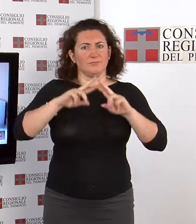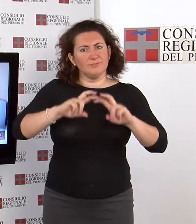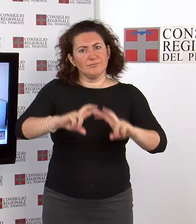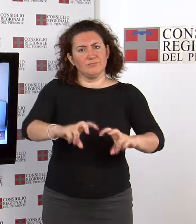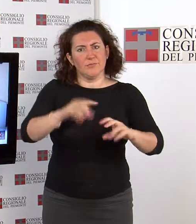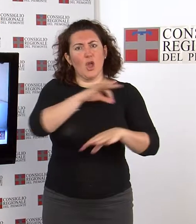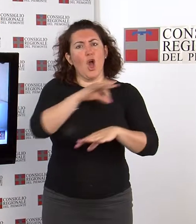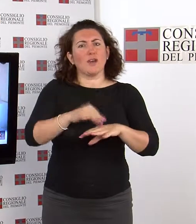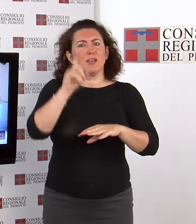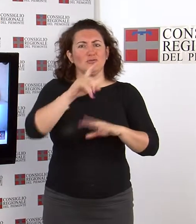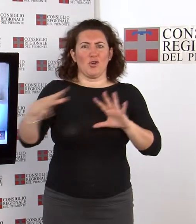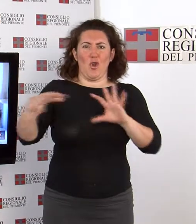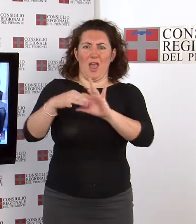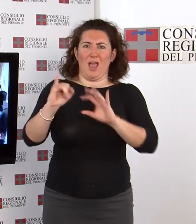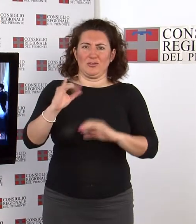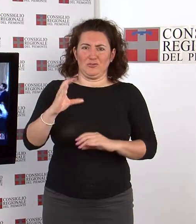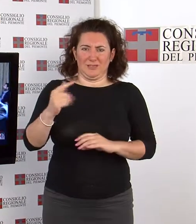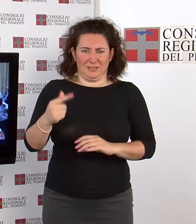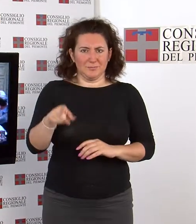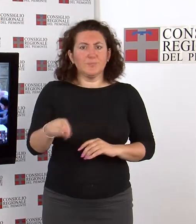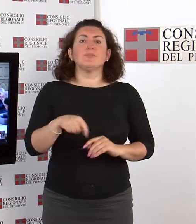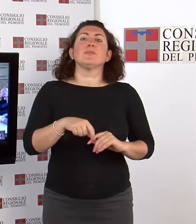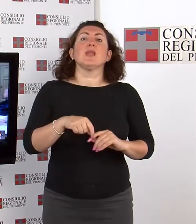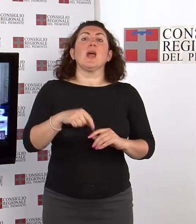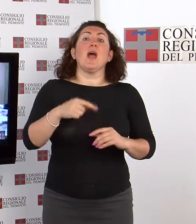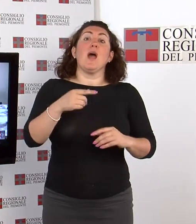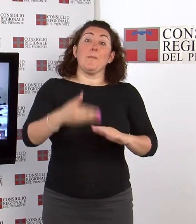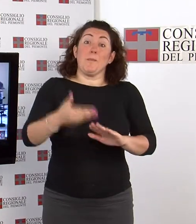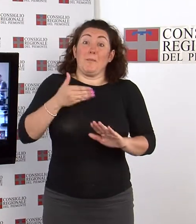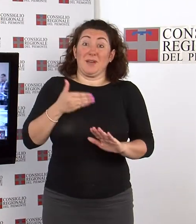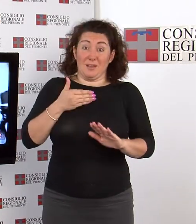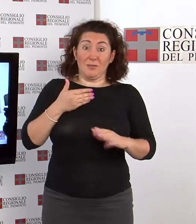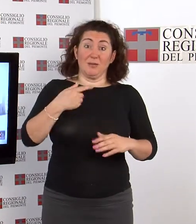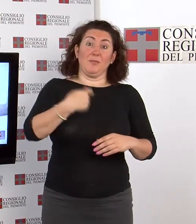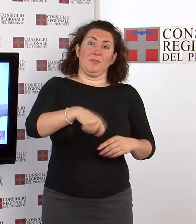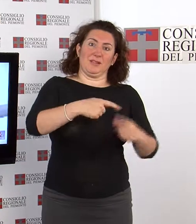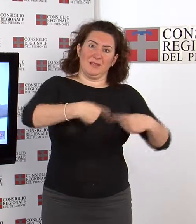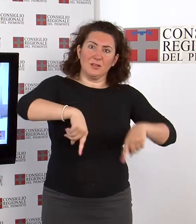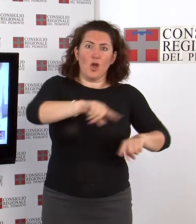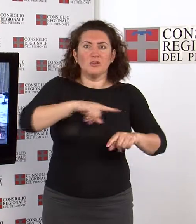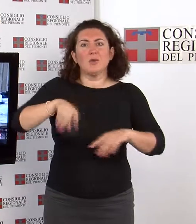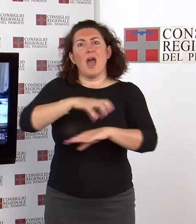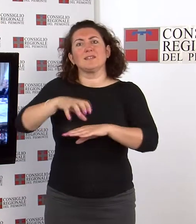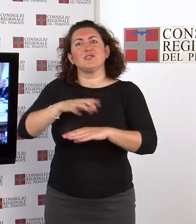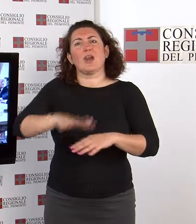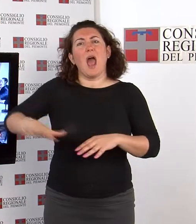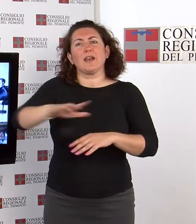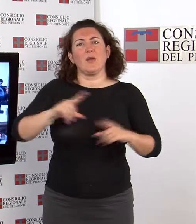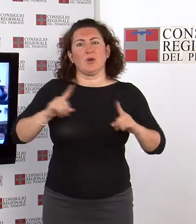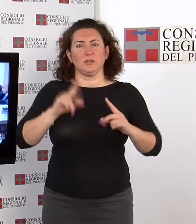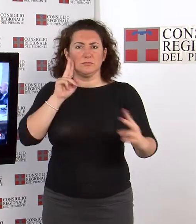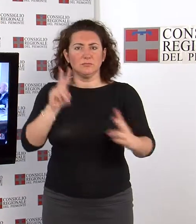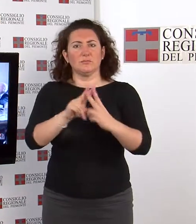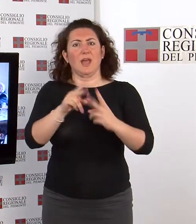Prima della seduta all'ufficio di presidenza e l'assessore alle aree protette hanno incontrato una delegazione di dipendenti dei parchi per